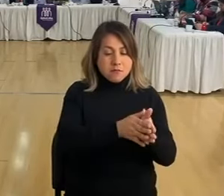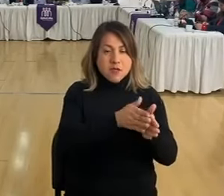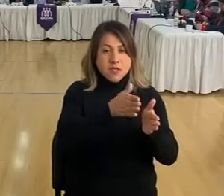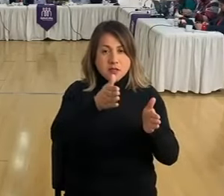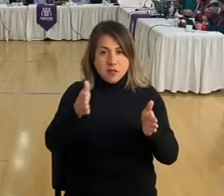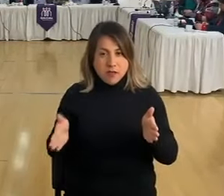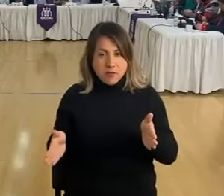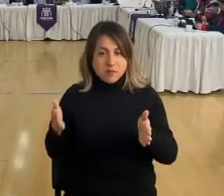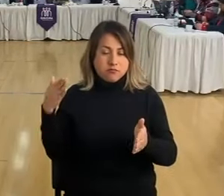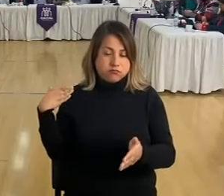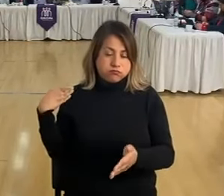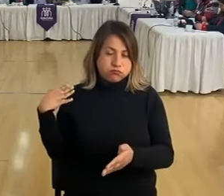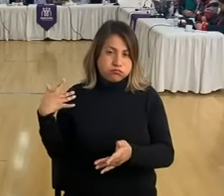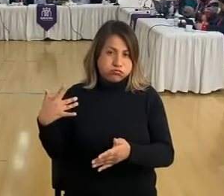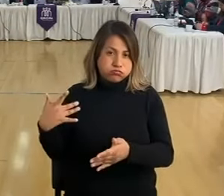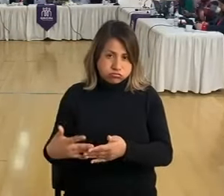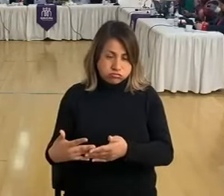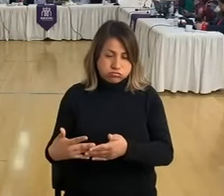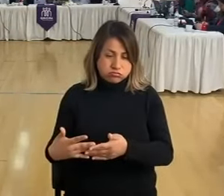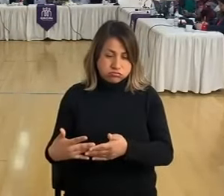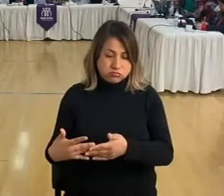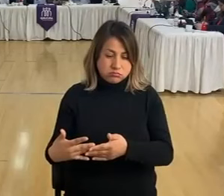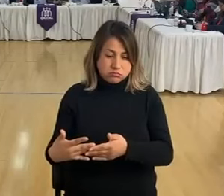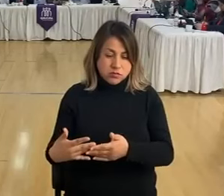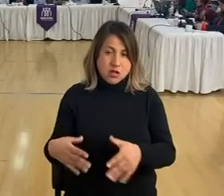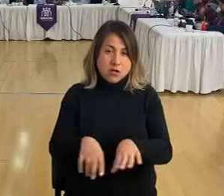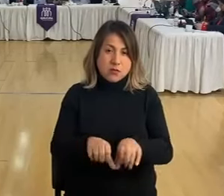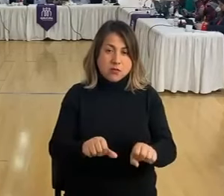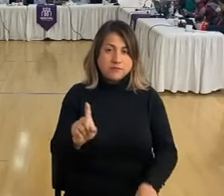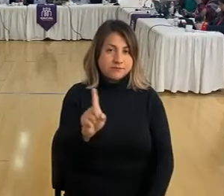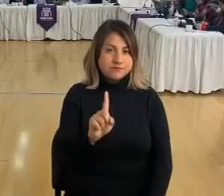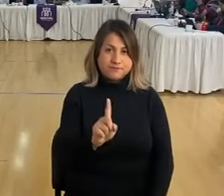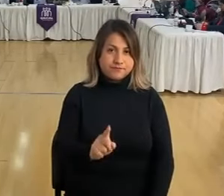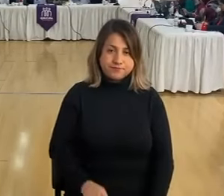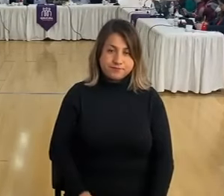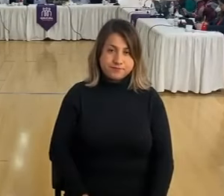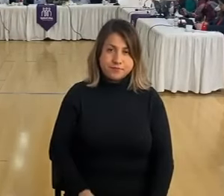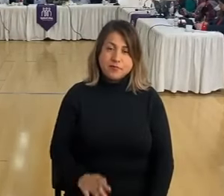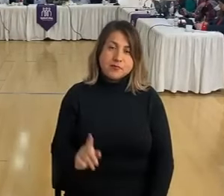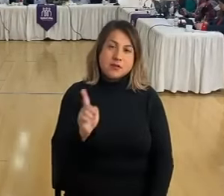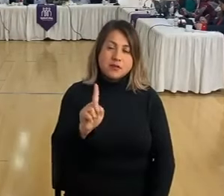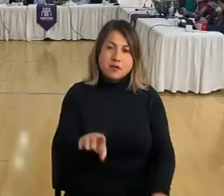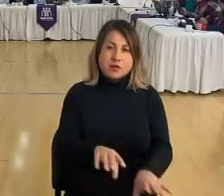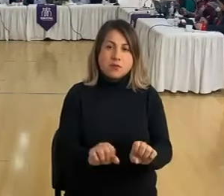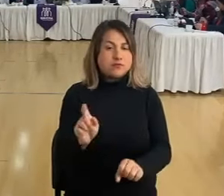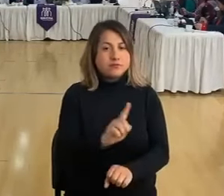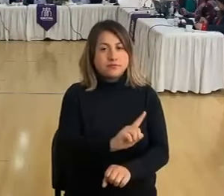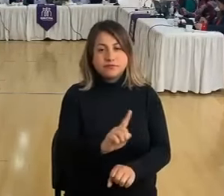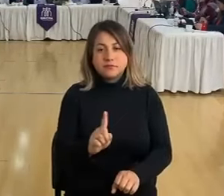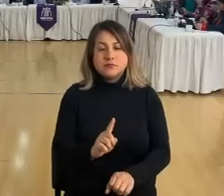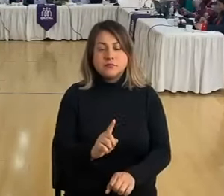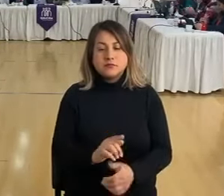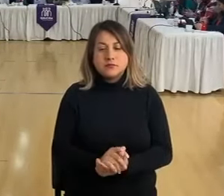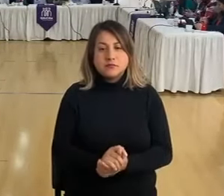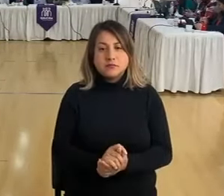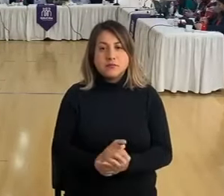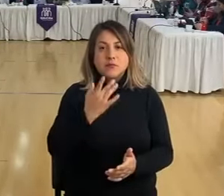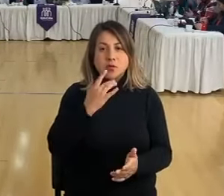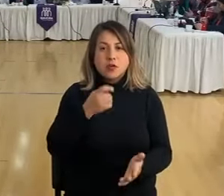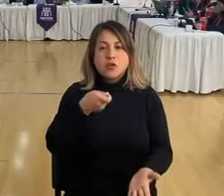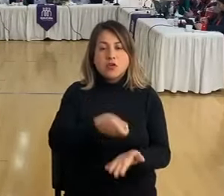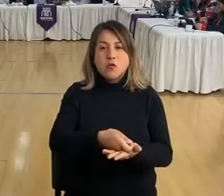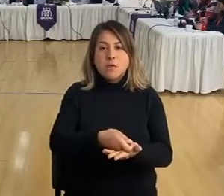mi trayectoria, no estoy de acuerdo y no me parece cuando las compras